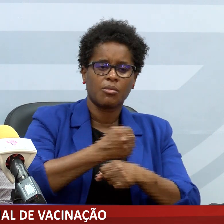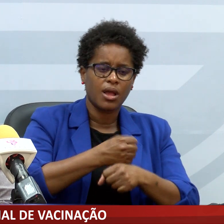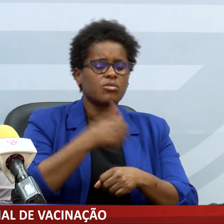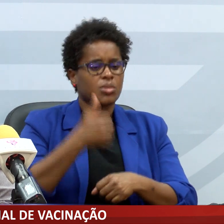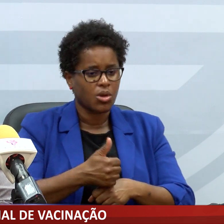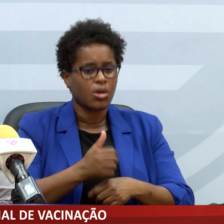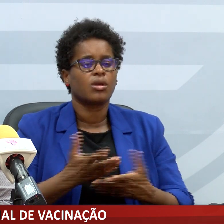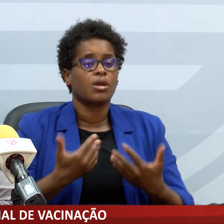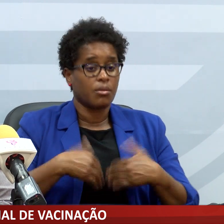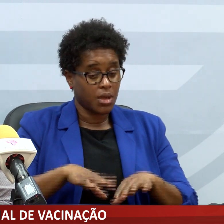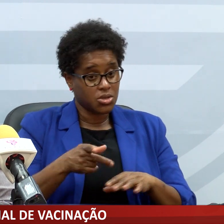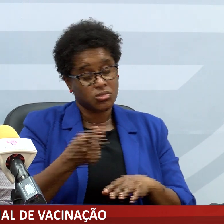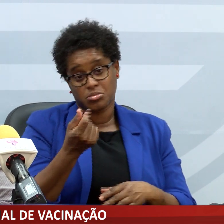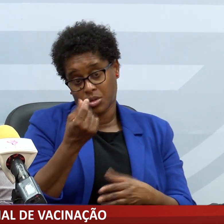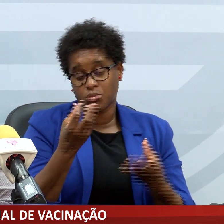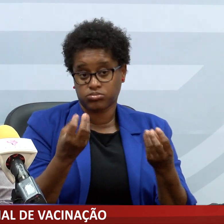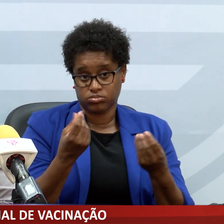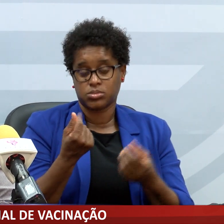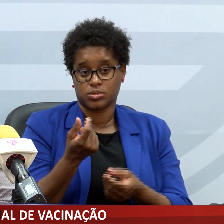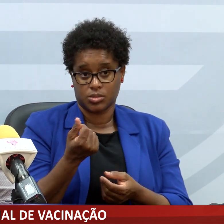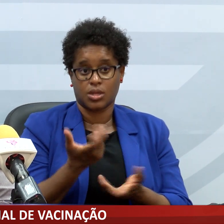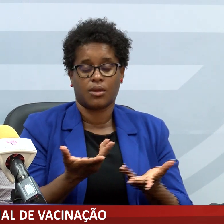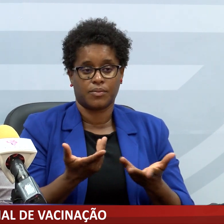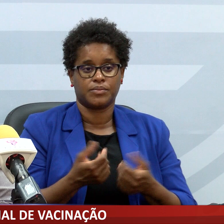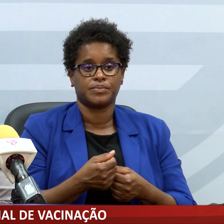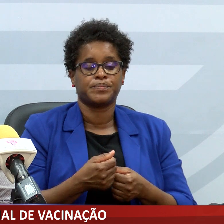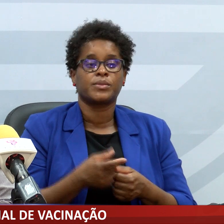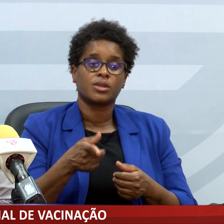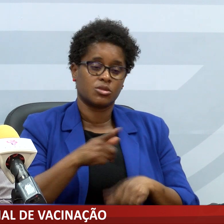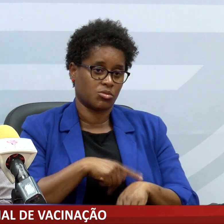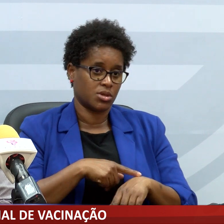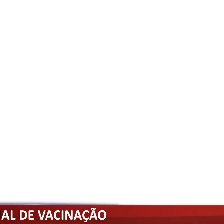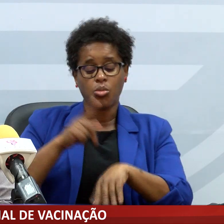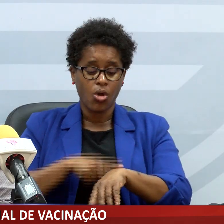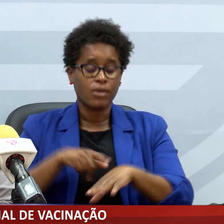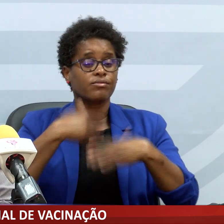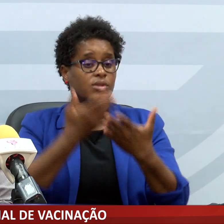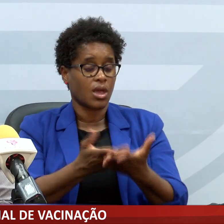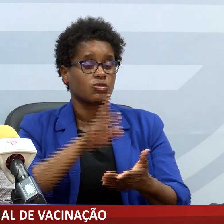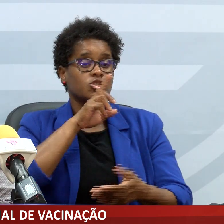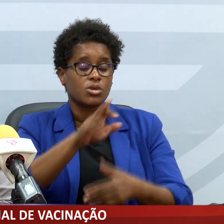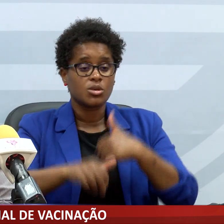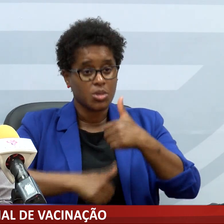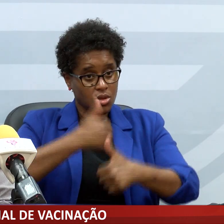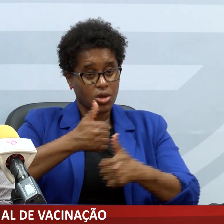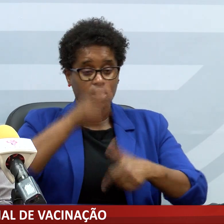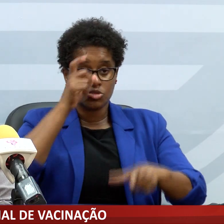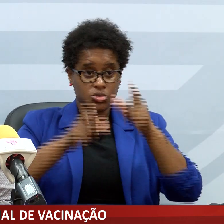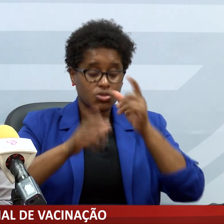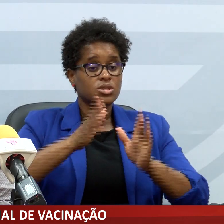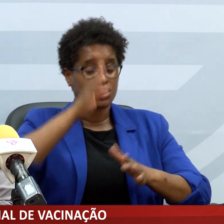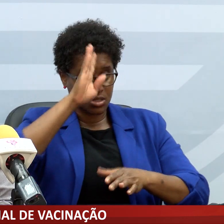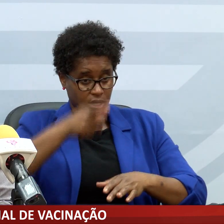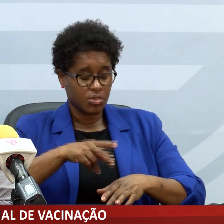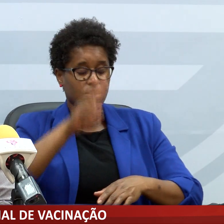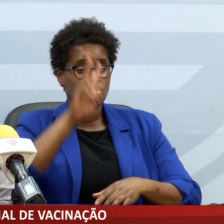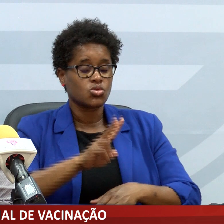implica em mais recursos e neste momento está um bocadinho complicado. As pessoas já sabem que para a